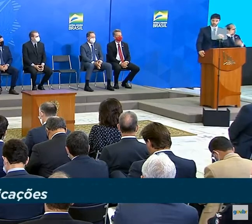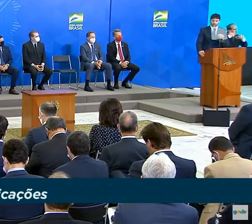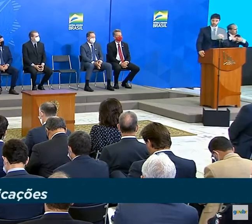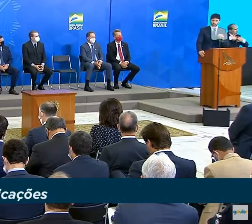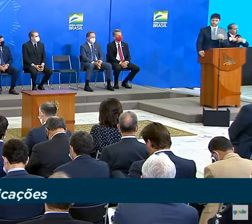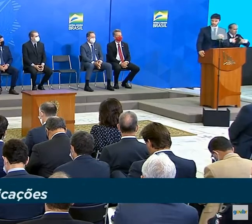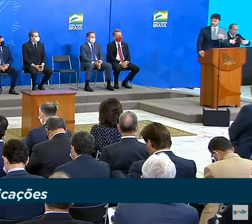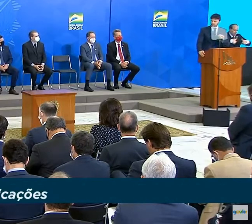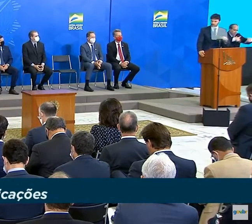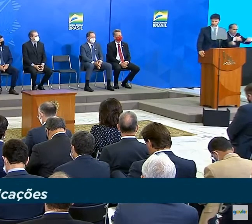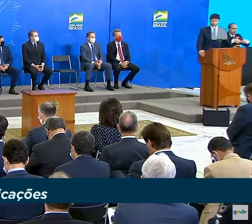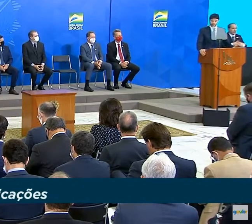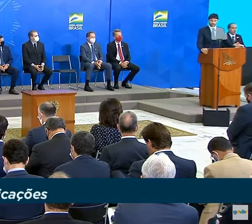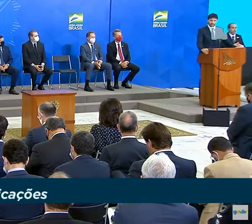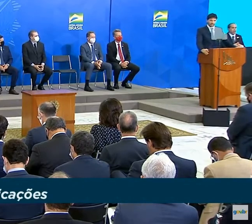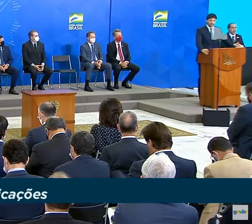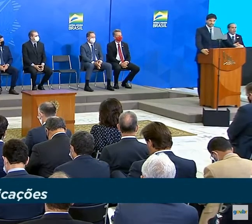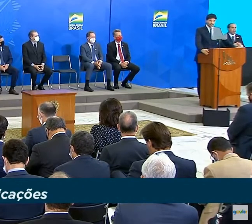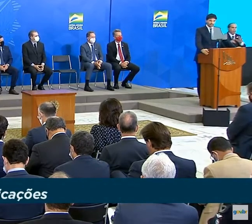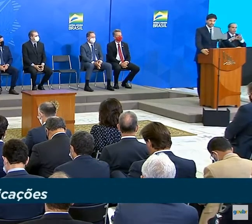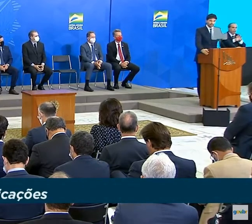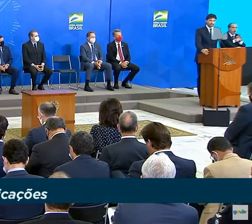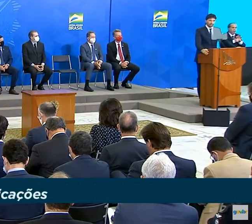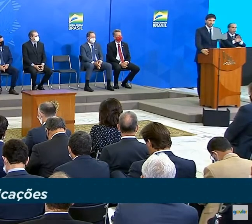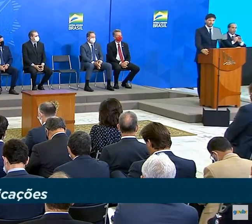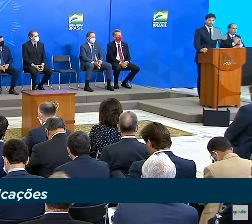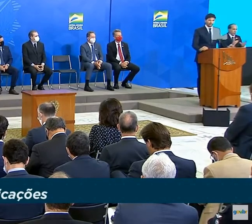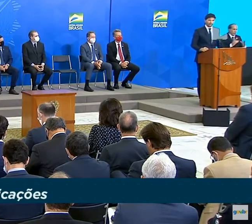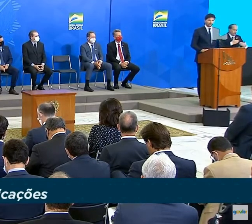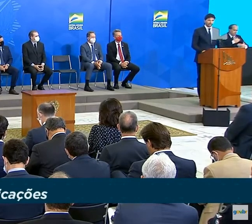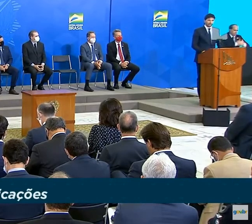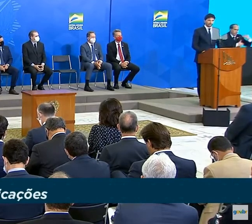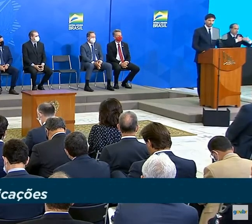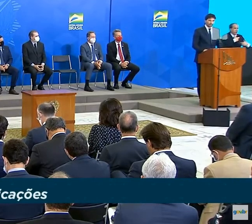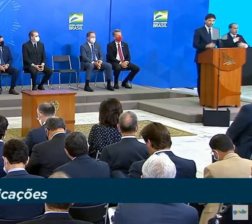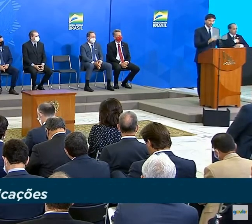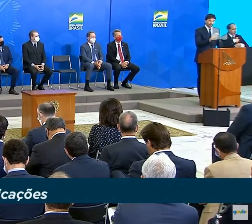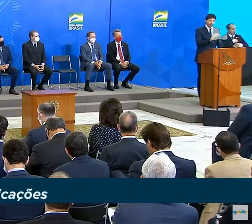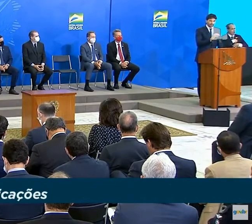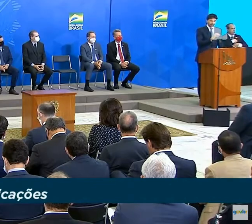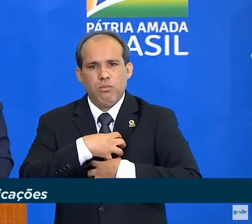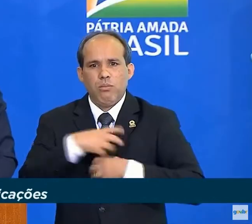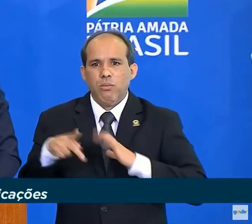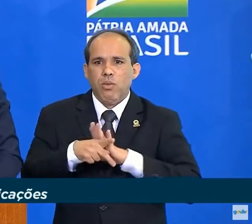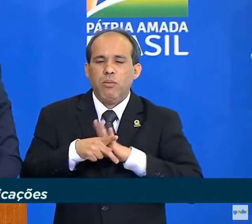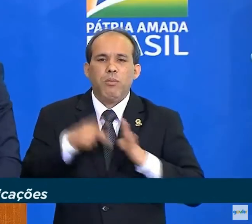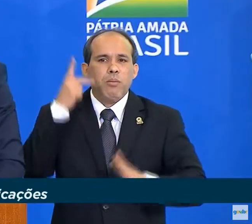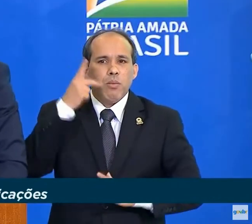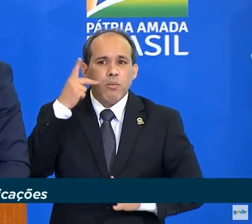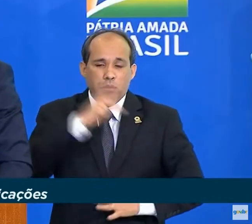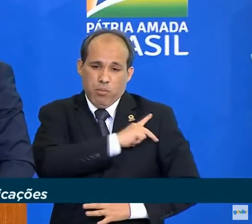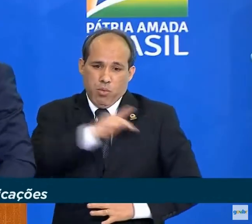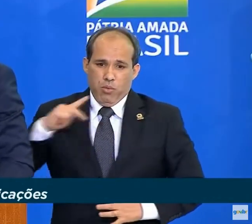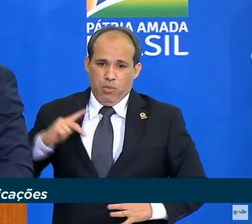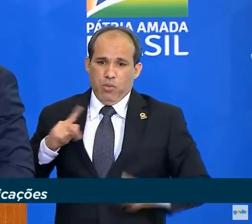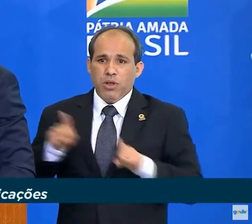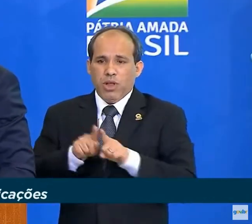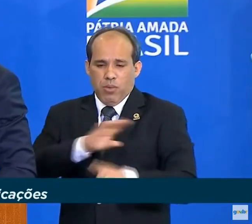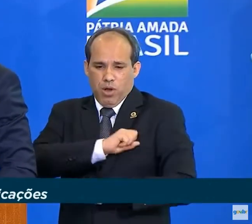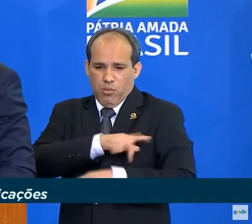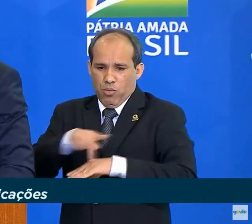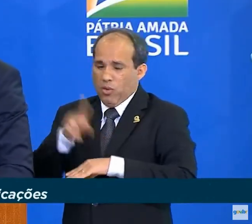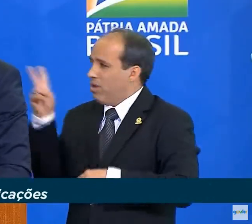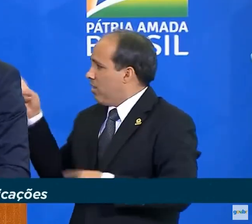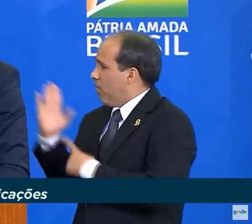agirmos como estadistas. E eu sou movido pelo espírito público e pelo patriotismo que V. Exª